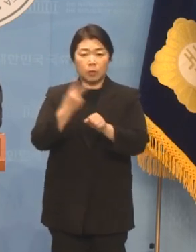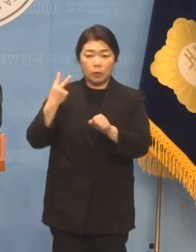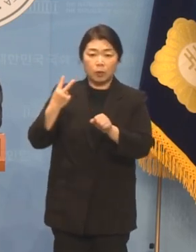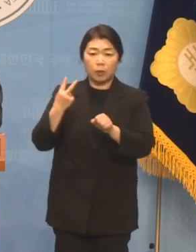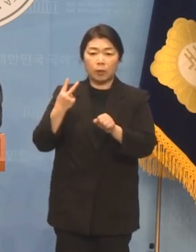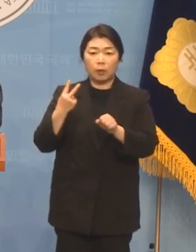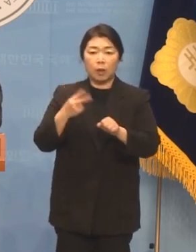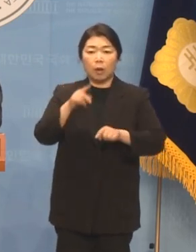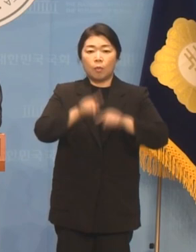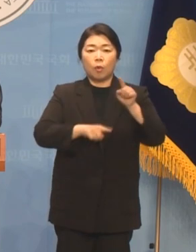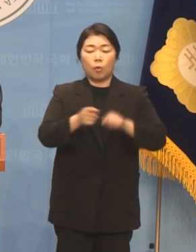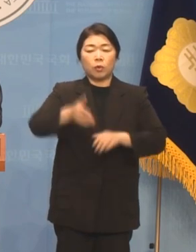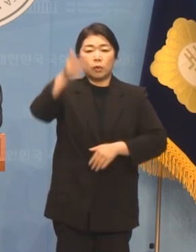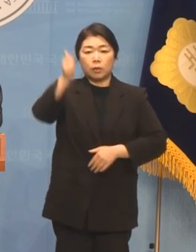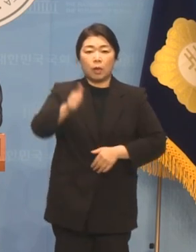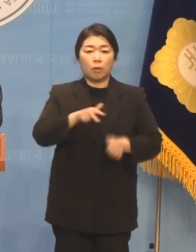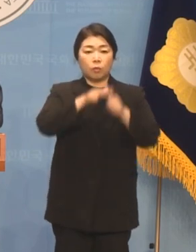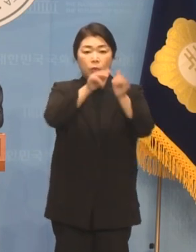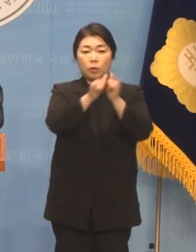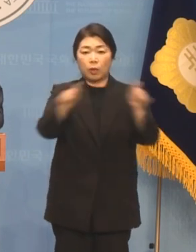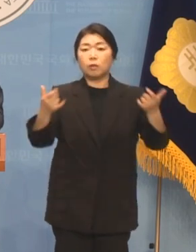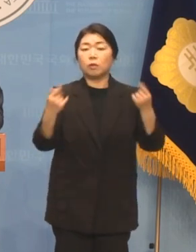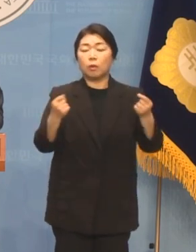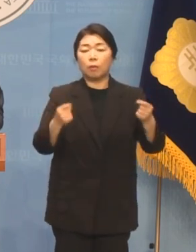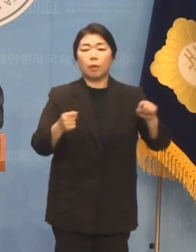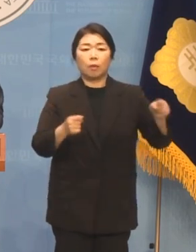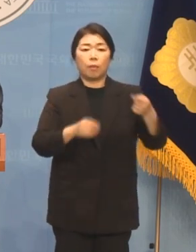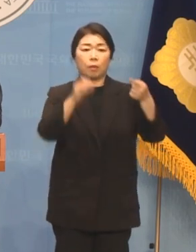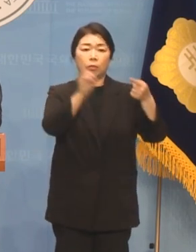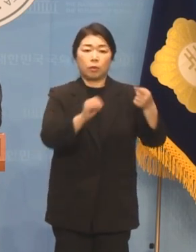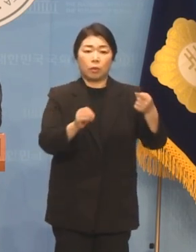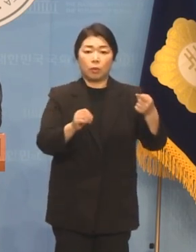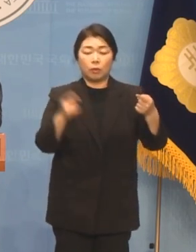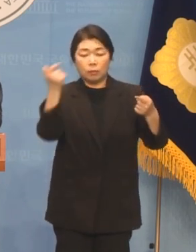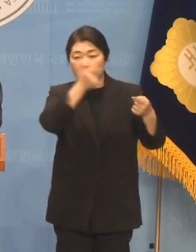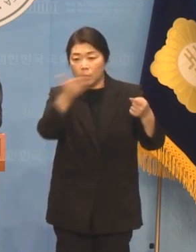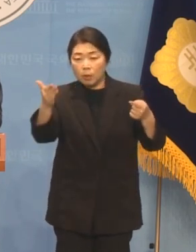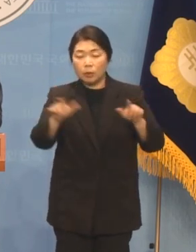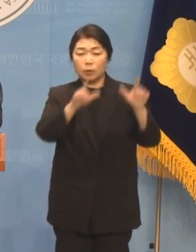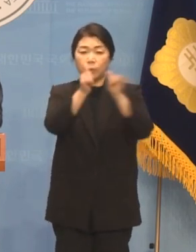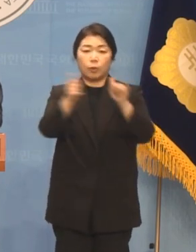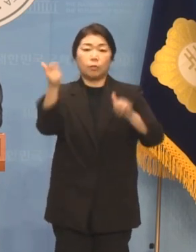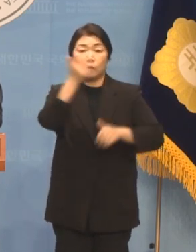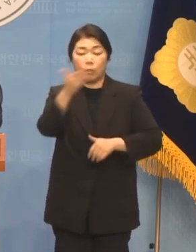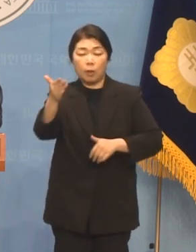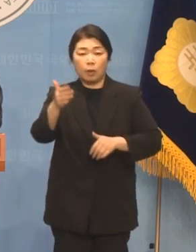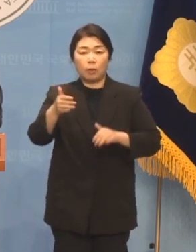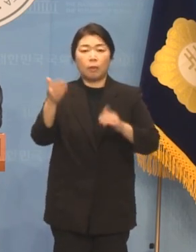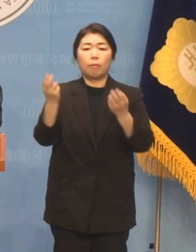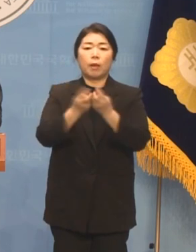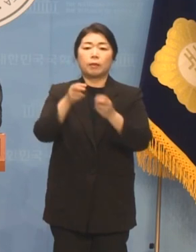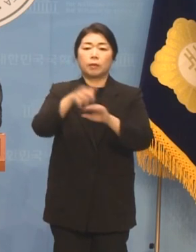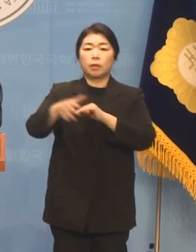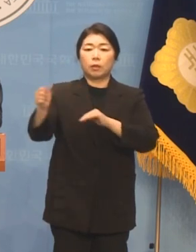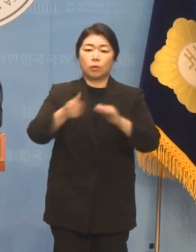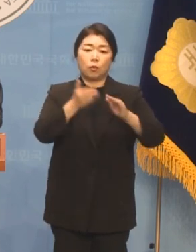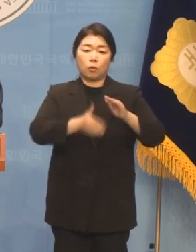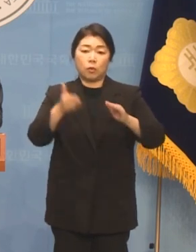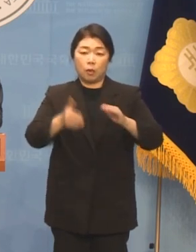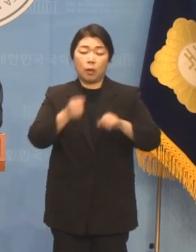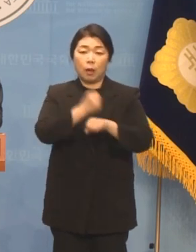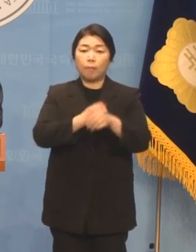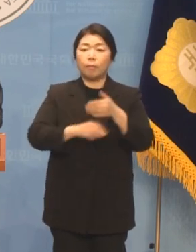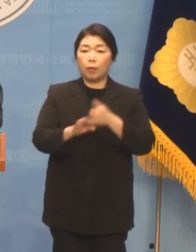목포시장 후보 경선처럼 100% 시민 여론조사 방식으로 공정하게 치러졌다면